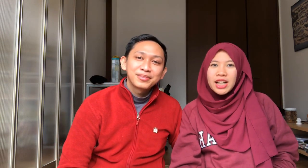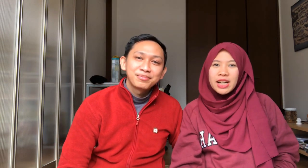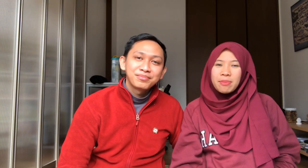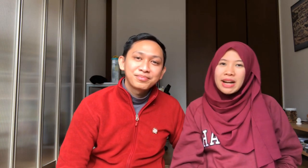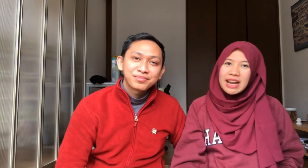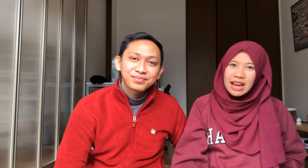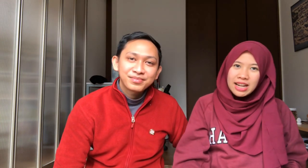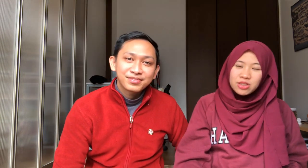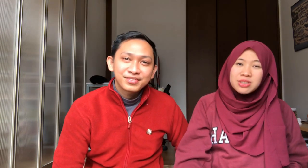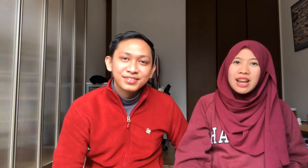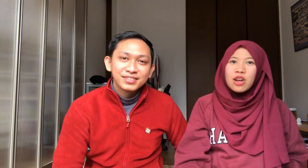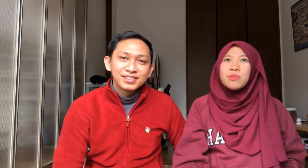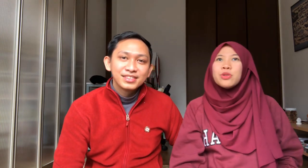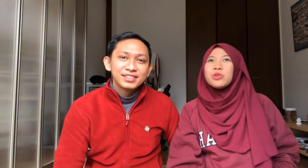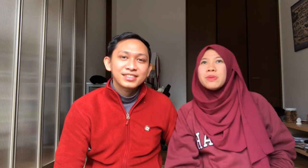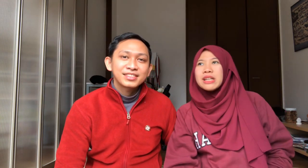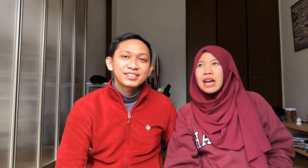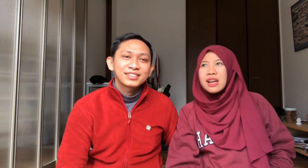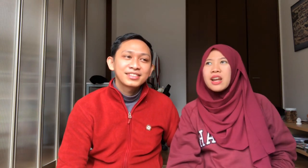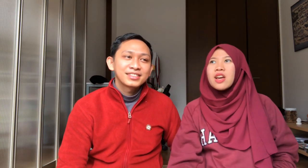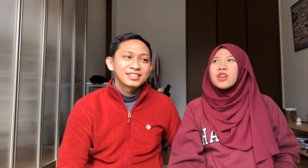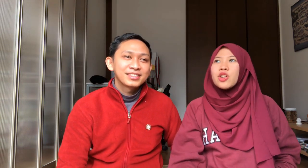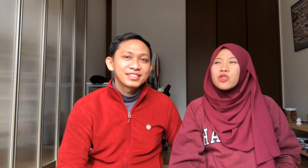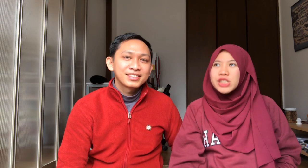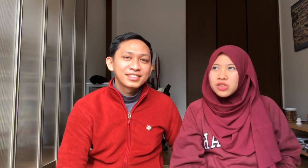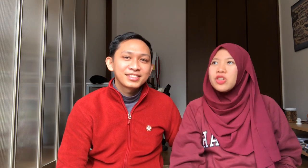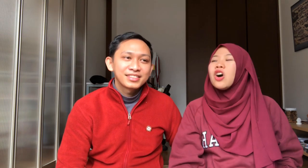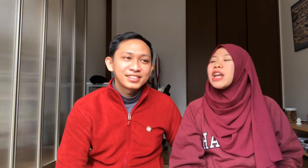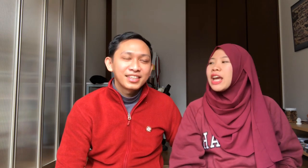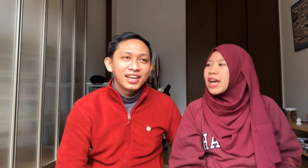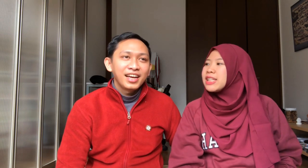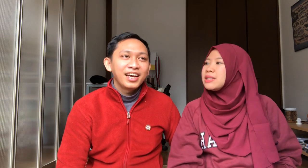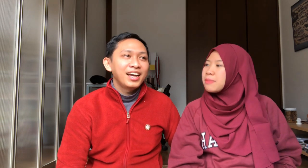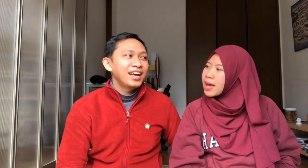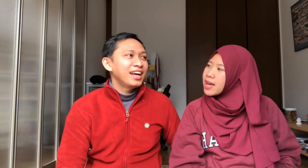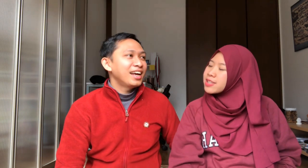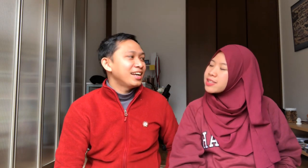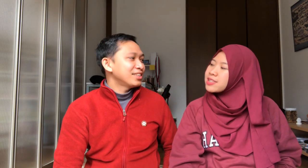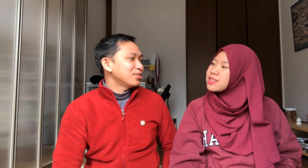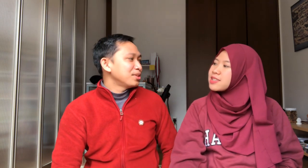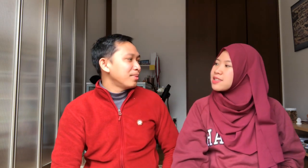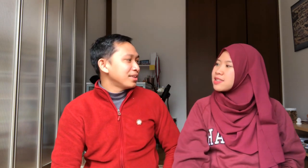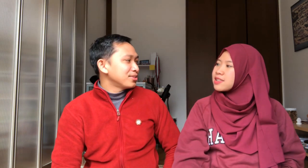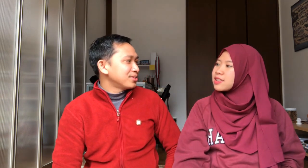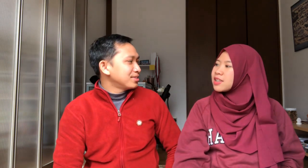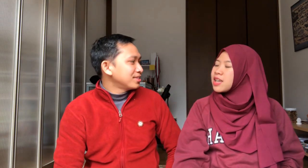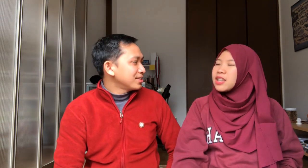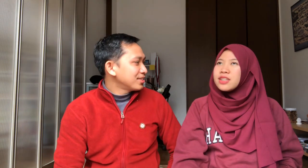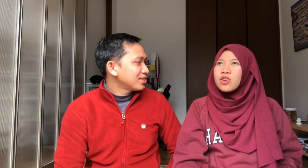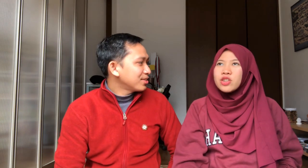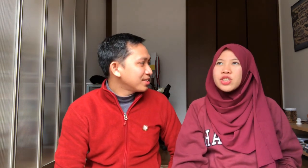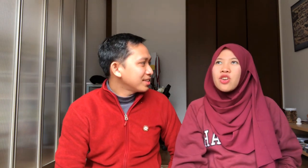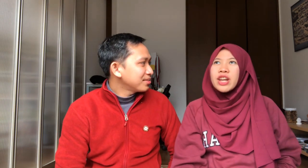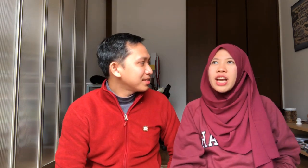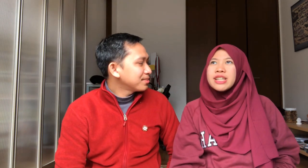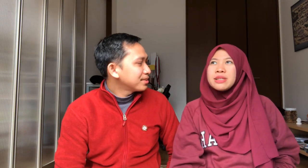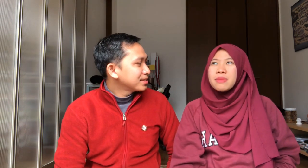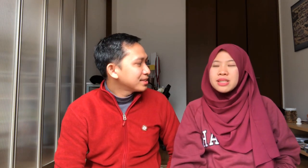Menarik Selalu menutup dengan Yoroshiku Onegaishimasu Itu gimana tuh Yoroshiku Onegaishimasu